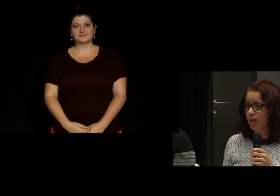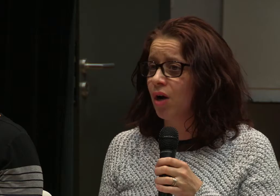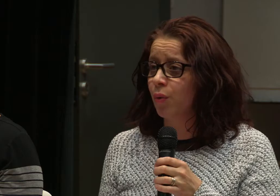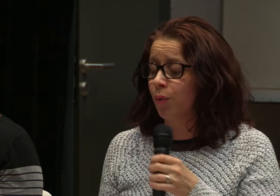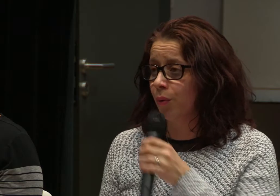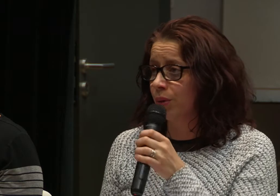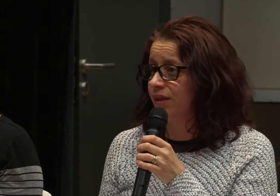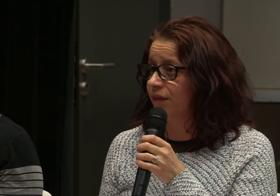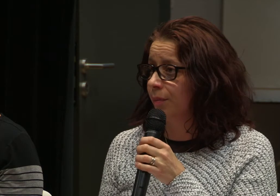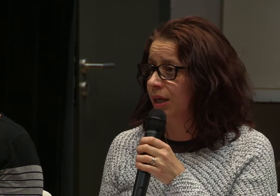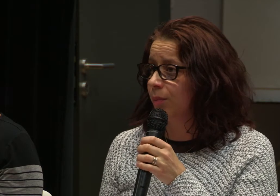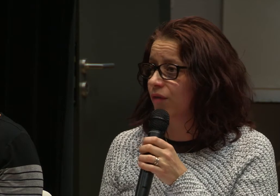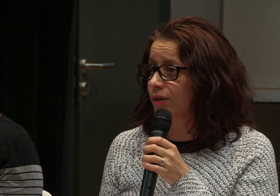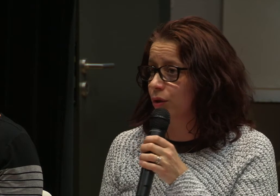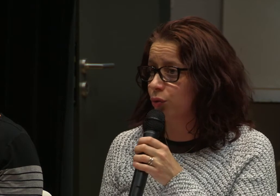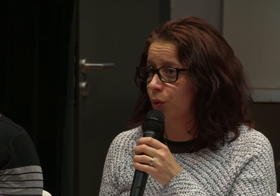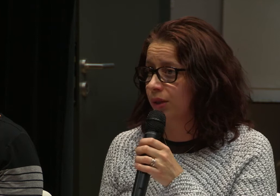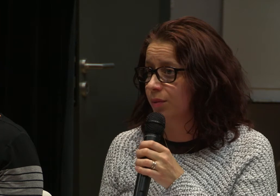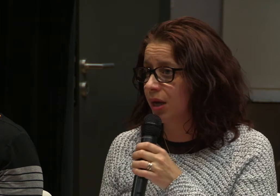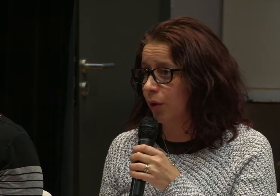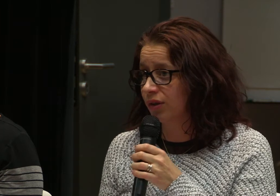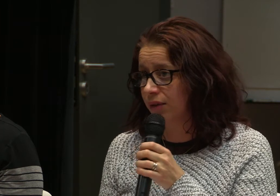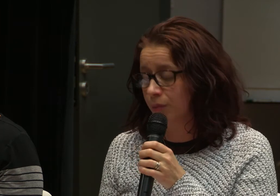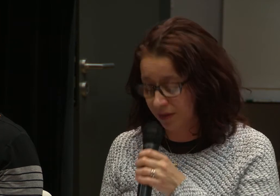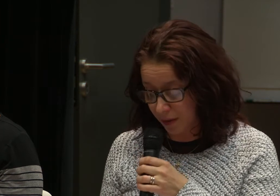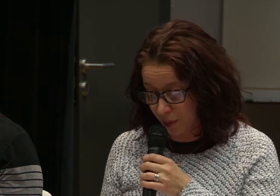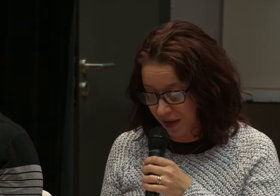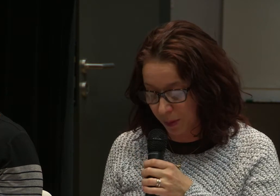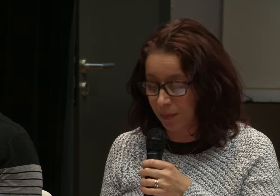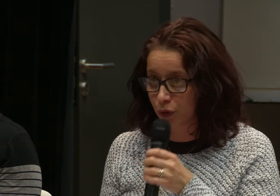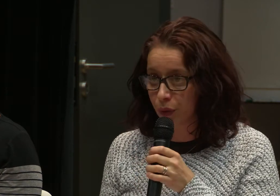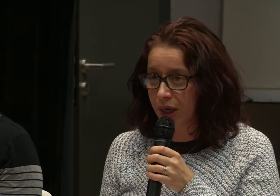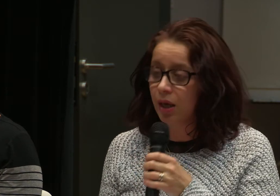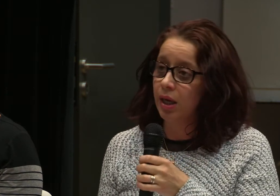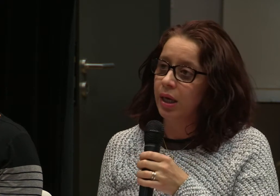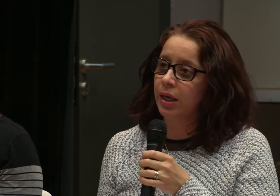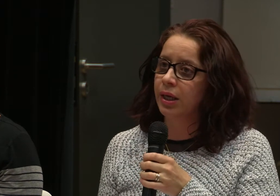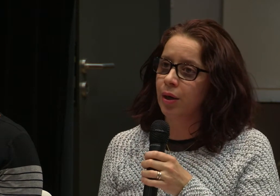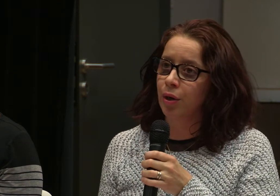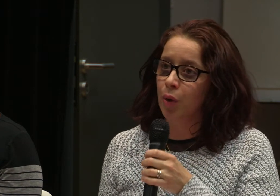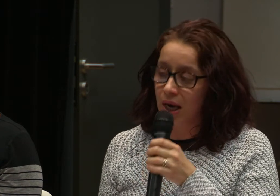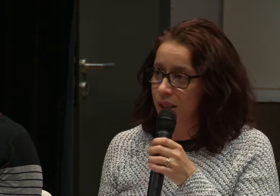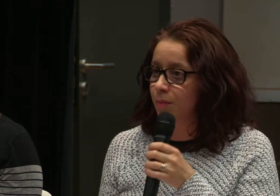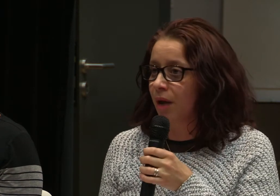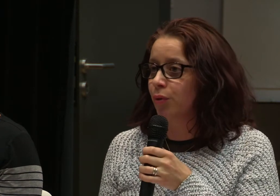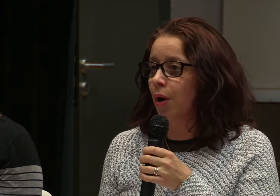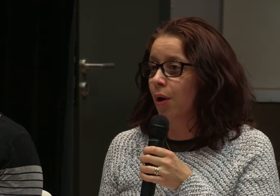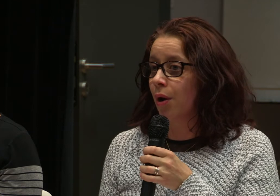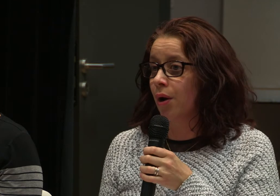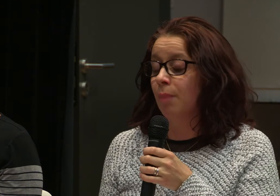écoles ont été fermées, les professeurs sourds ont été mis à la retraite de manière prématurée et l'oralisme a eu la